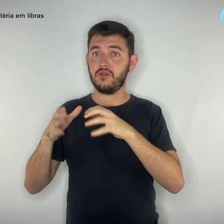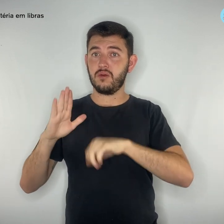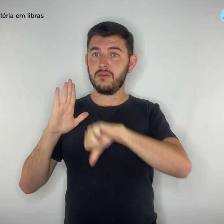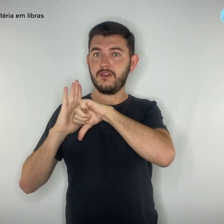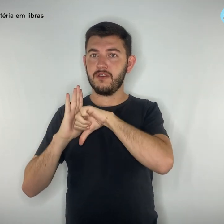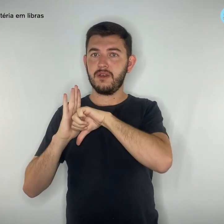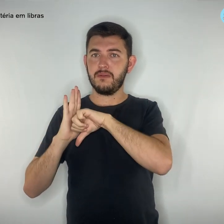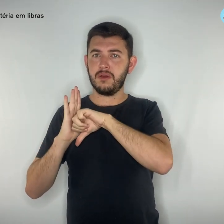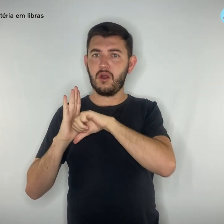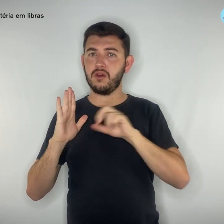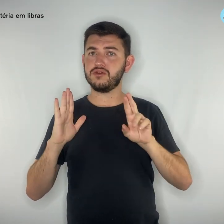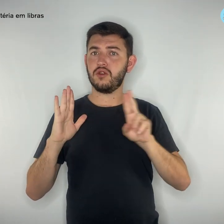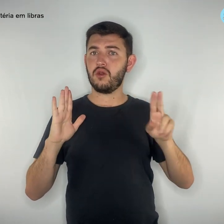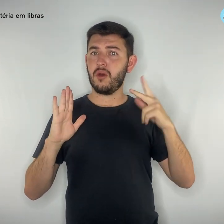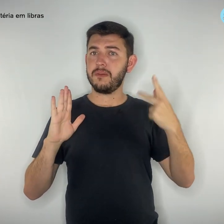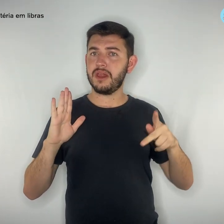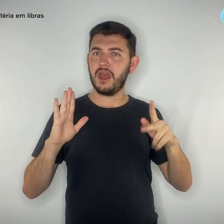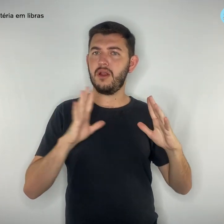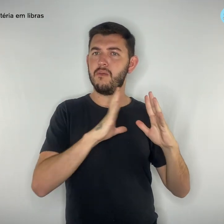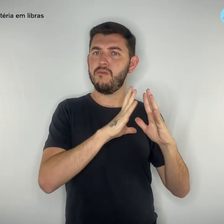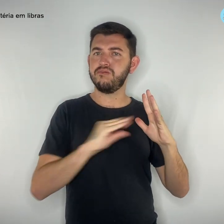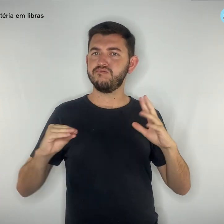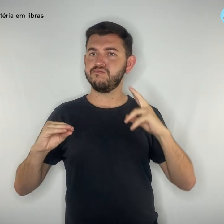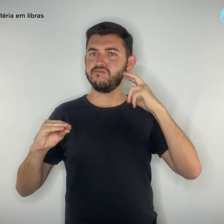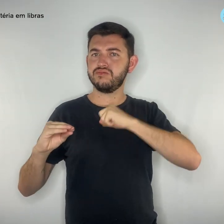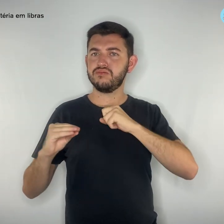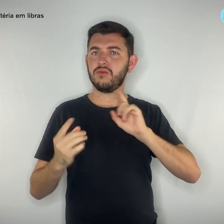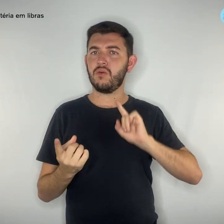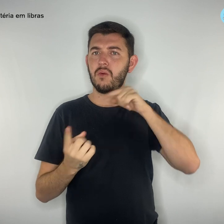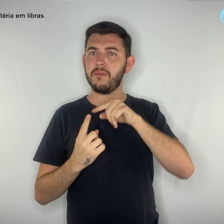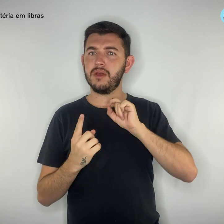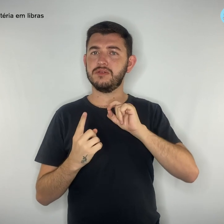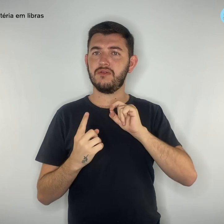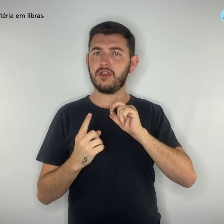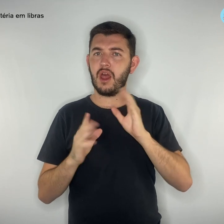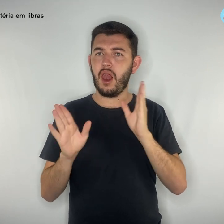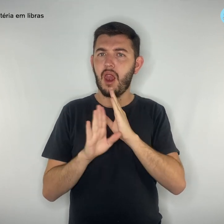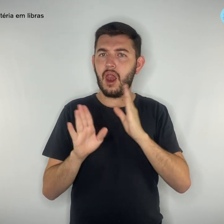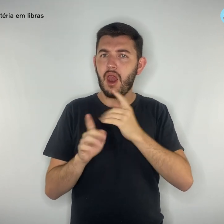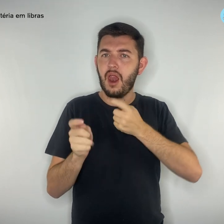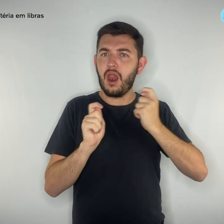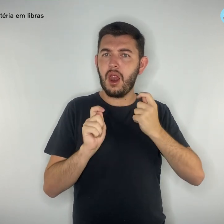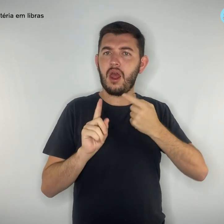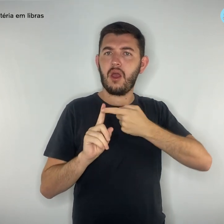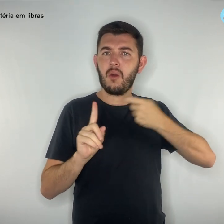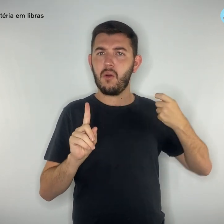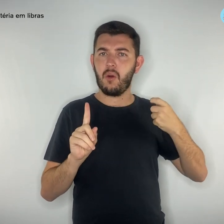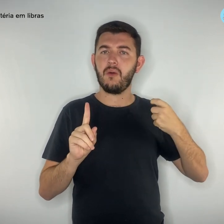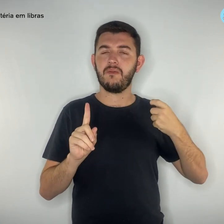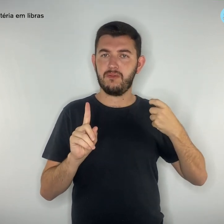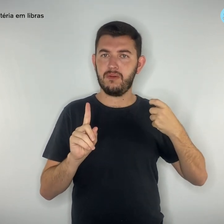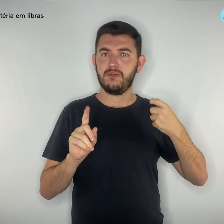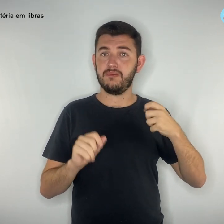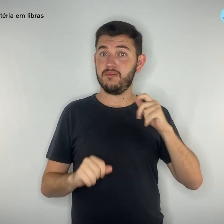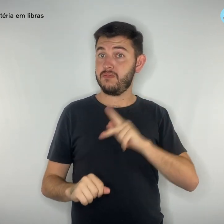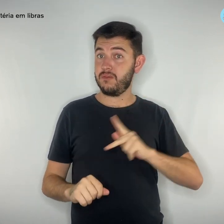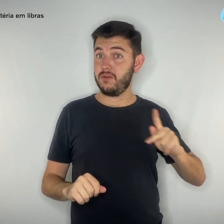Professores e orientadores educacionais têm recebido mensagem falsa de WhatsApp e até